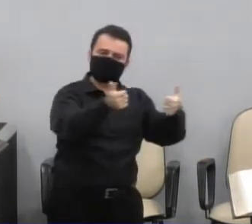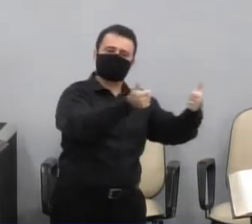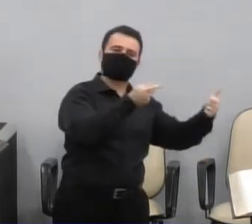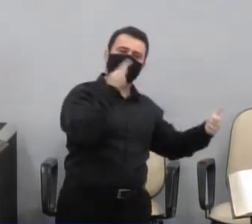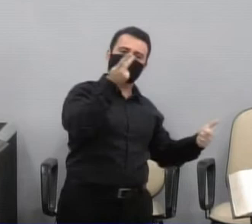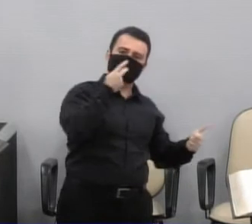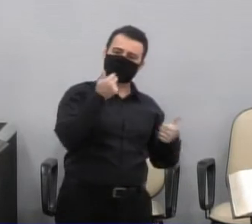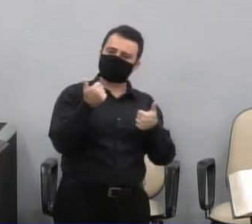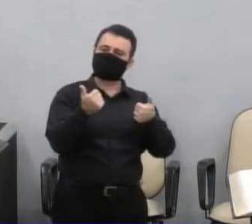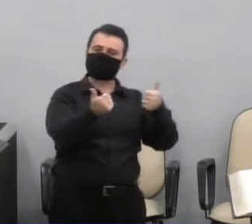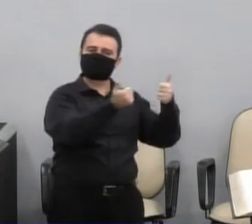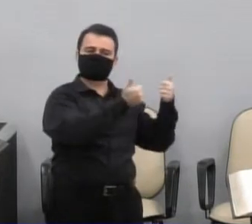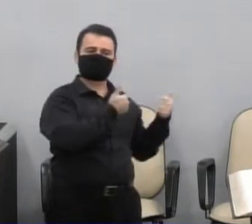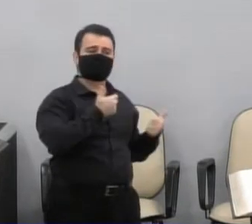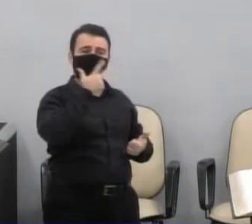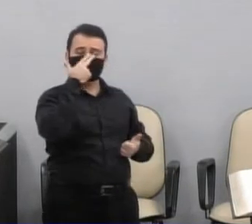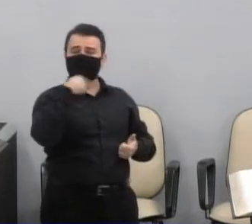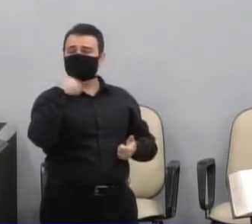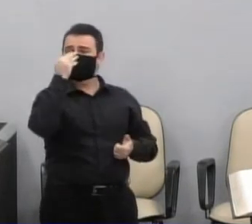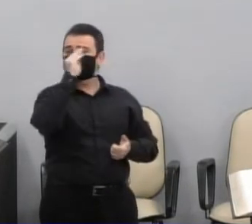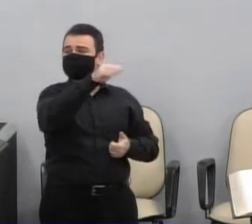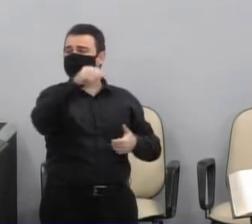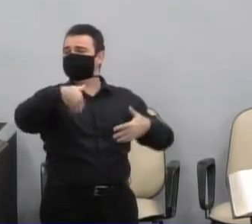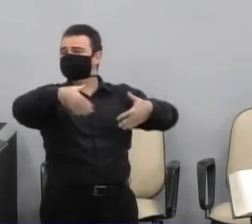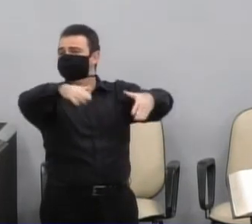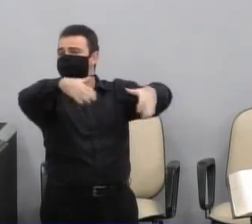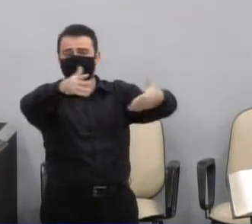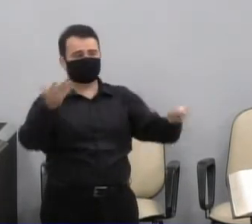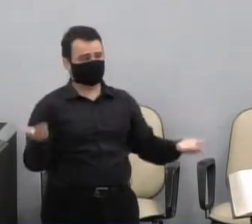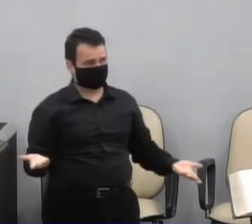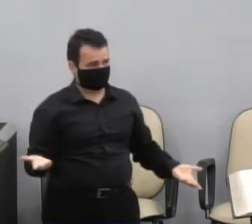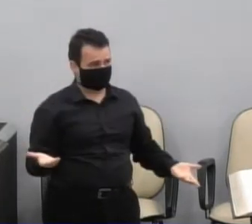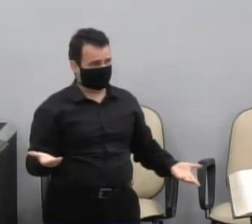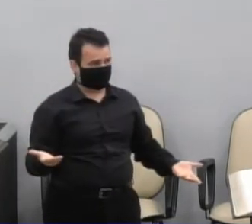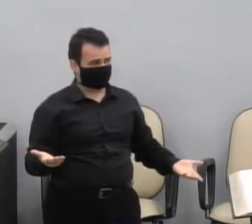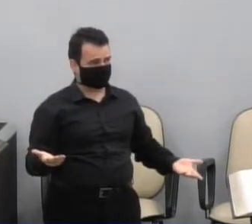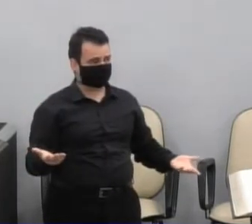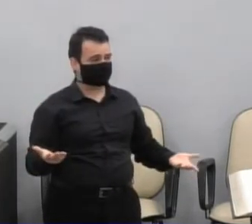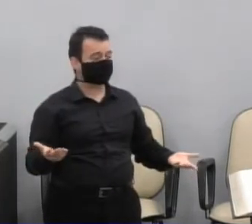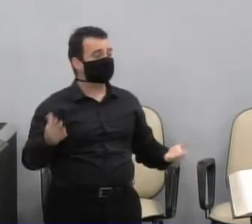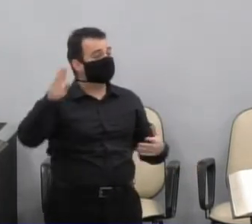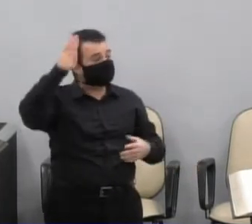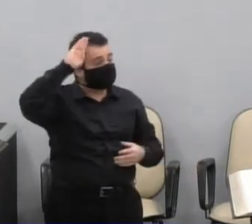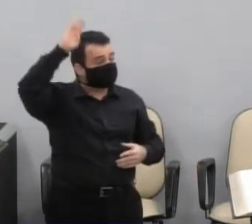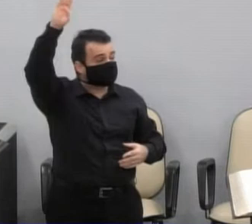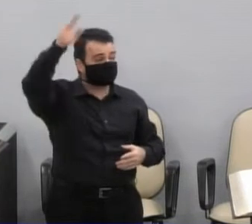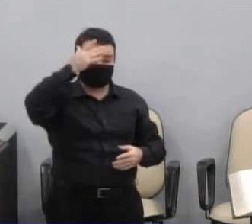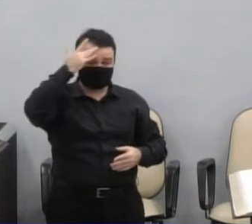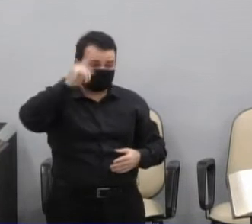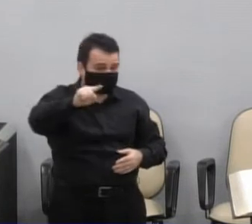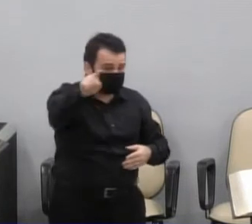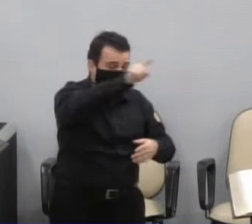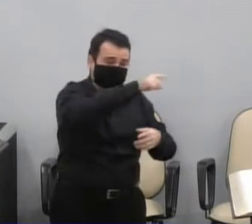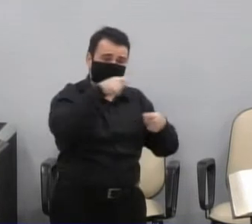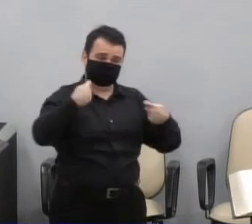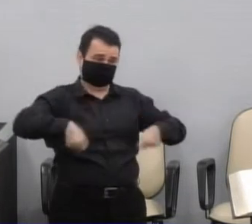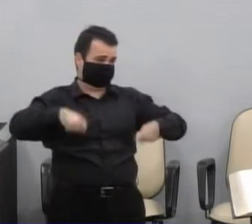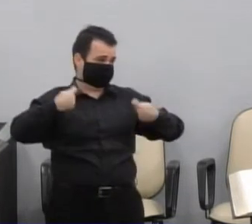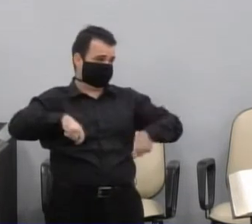se luta pela melhoria, da qualidade de vida das pessoas, principalmente, aqueles mais necessitados.